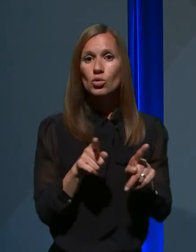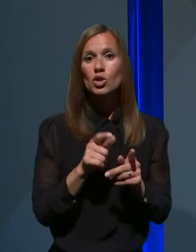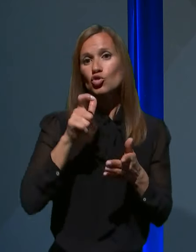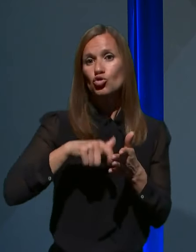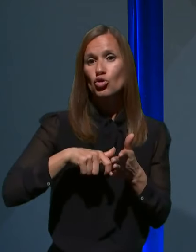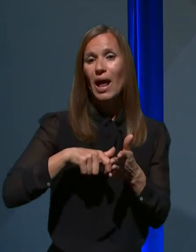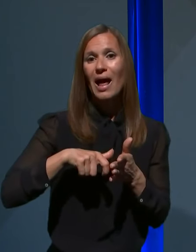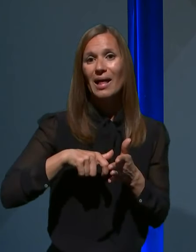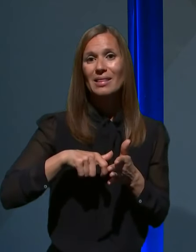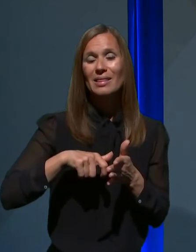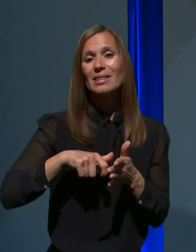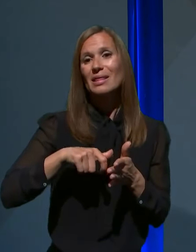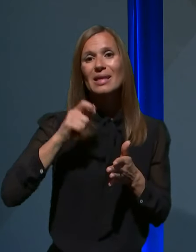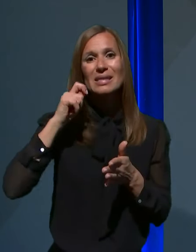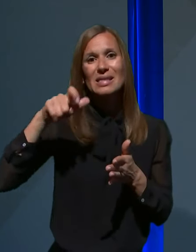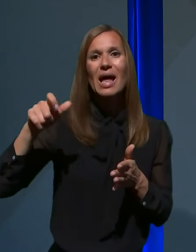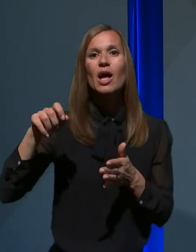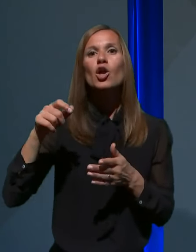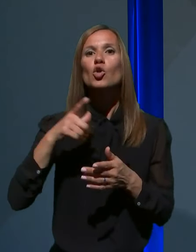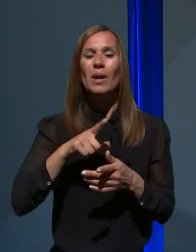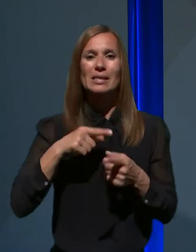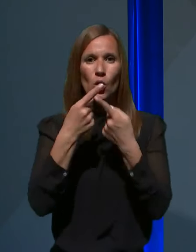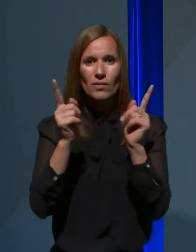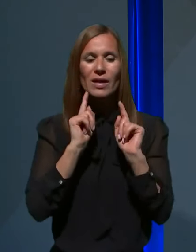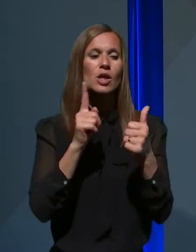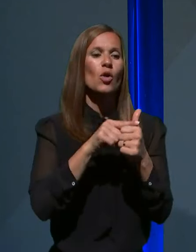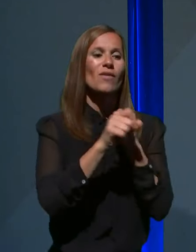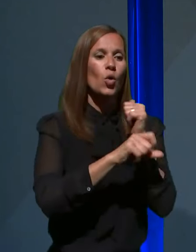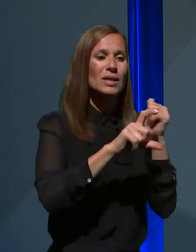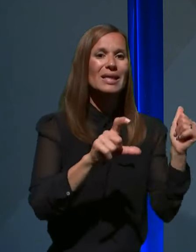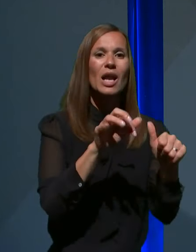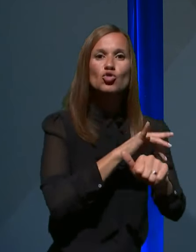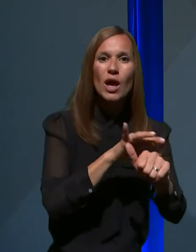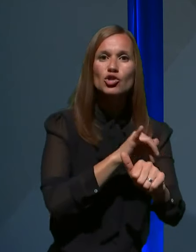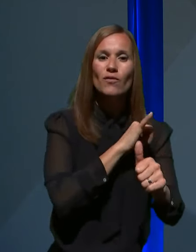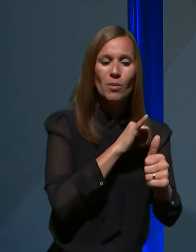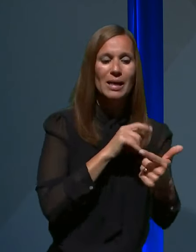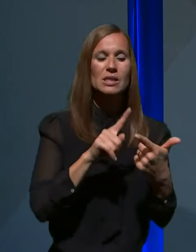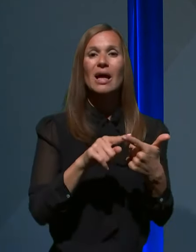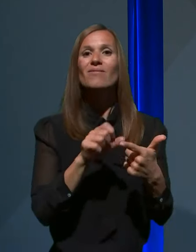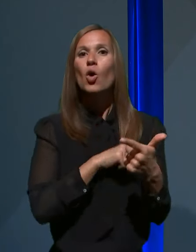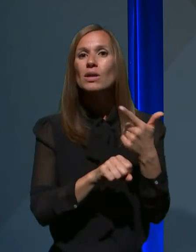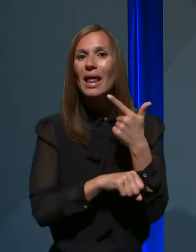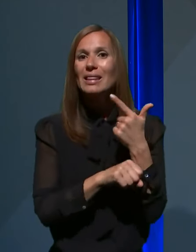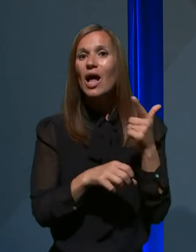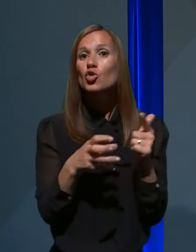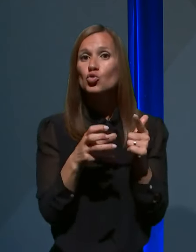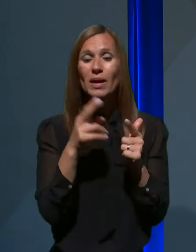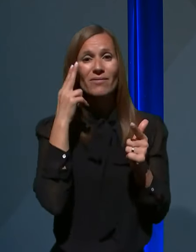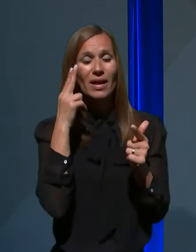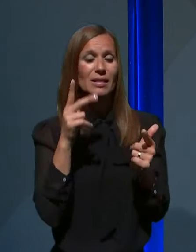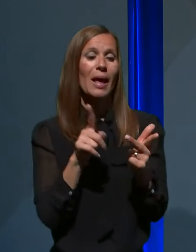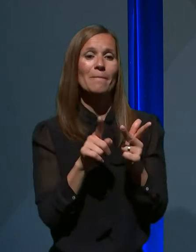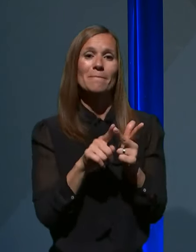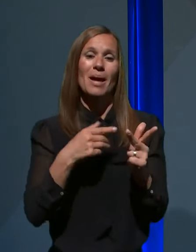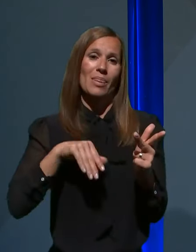Ljubljanske univerze, to je fakulteta za računalništvo in informatiko, fakulteta za družbene vede, seveda pa naš